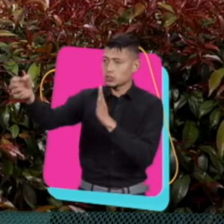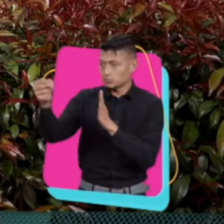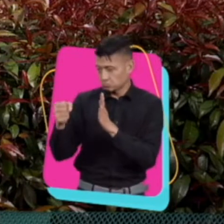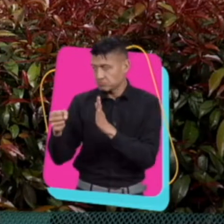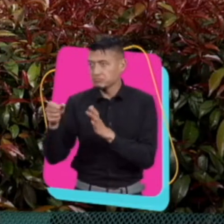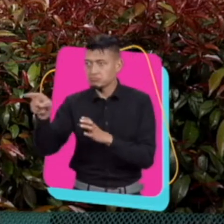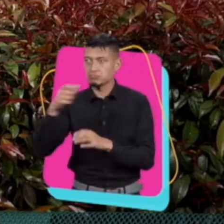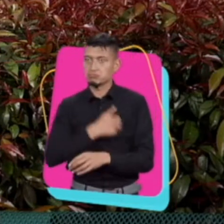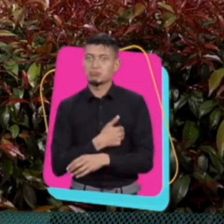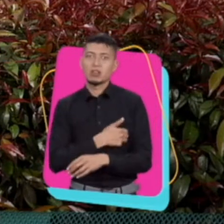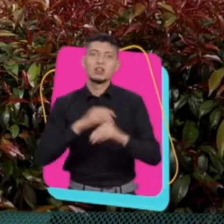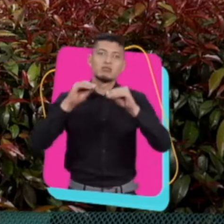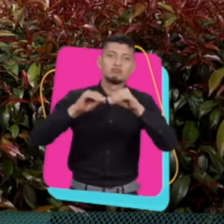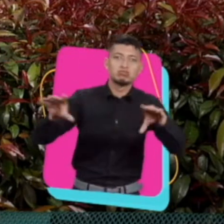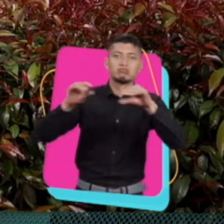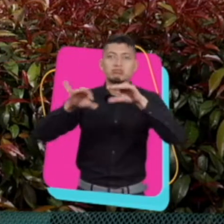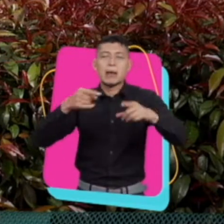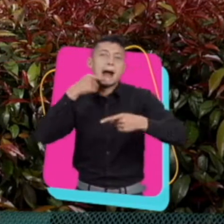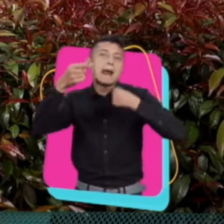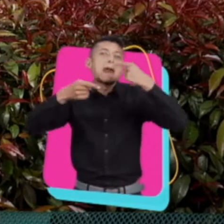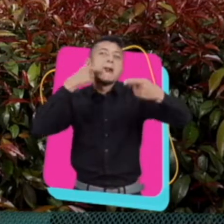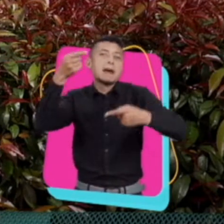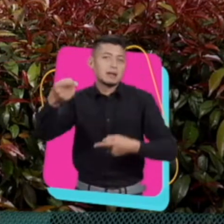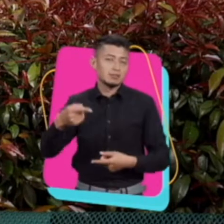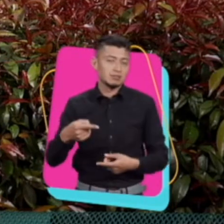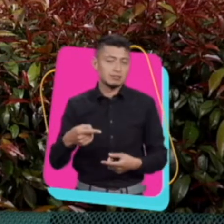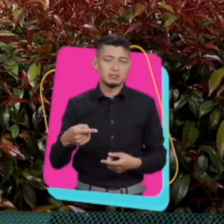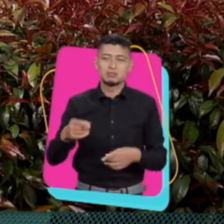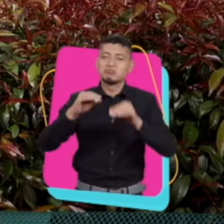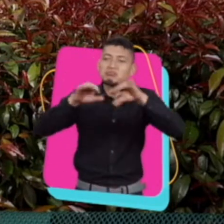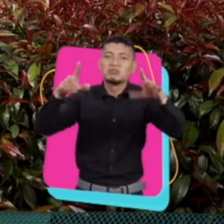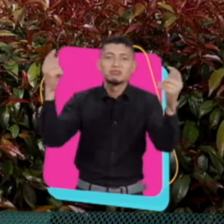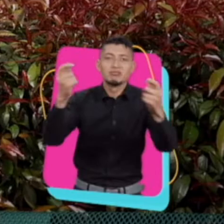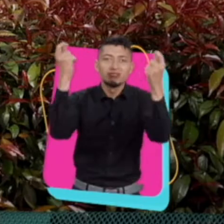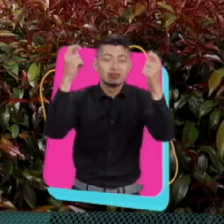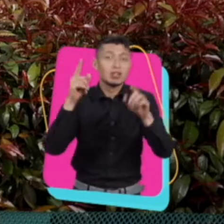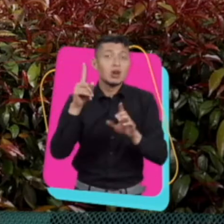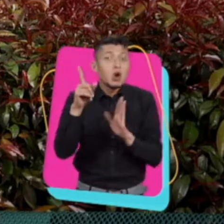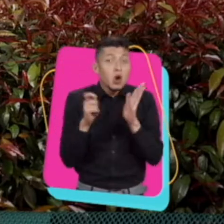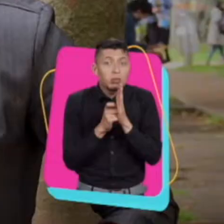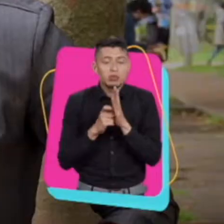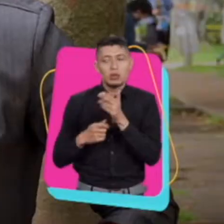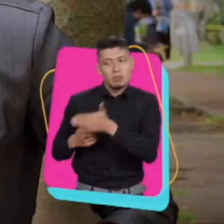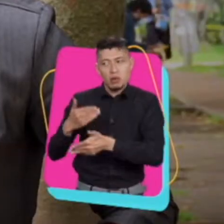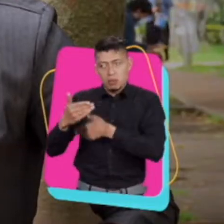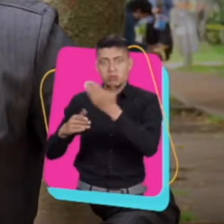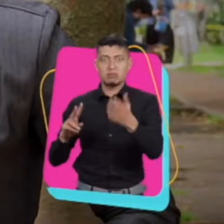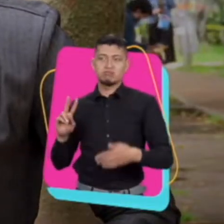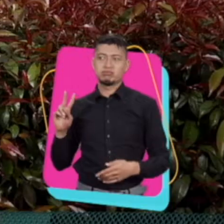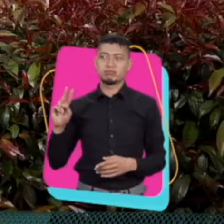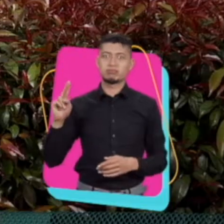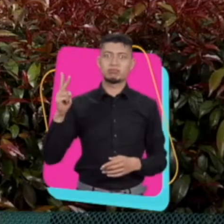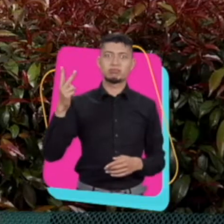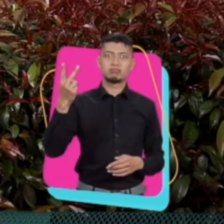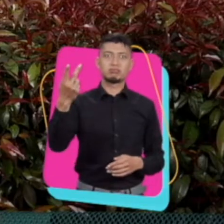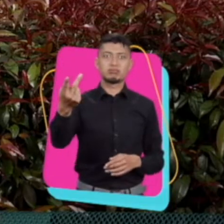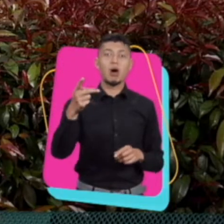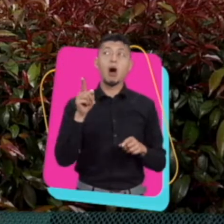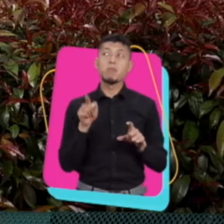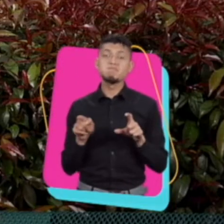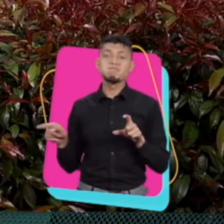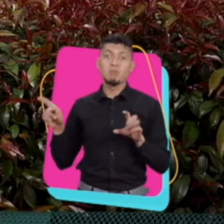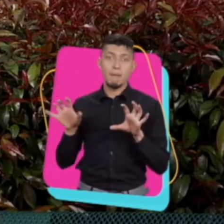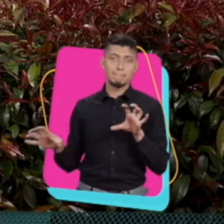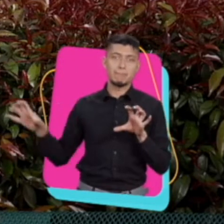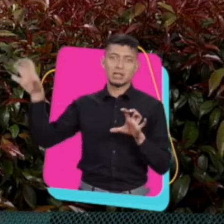contratan influenciadores para que echen su cuento, como se podría decir coloquialmente. El asunto es, esto ha ido evolucionando y entonces